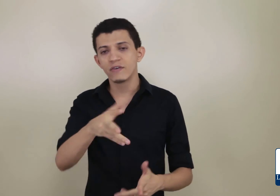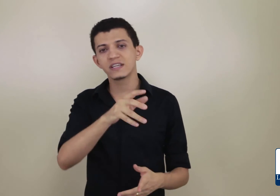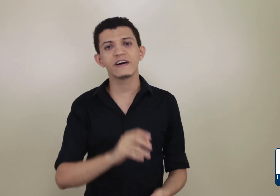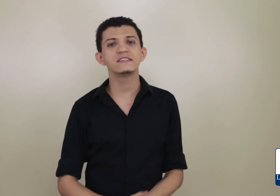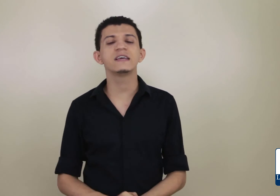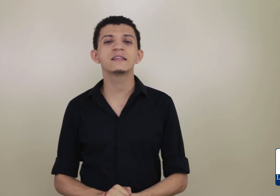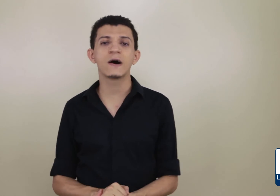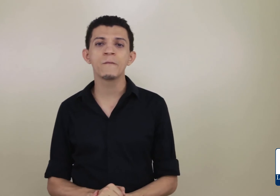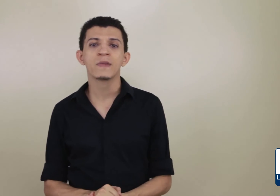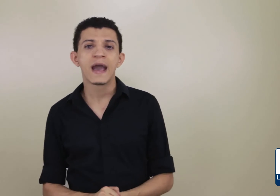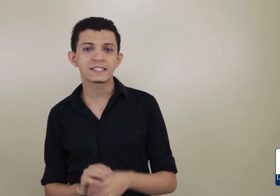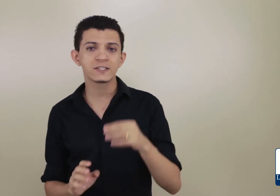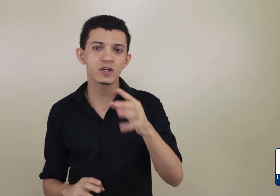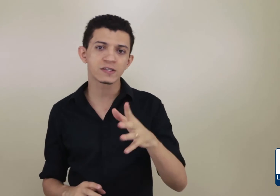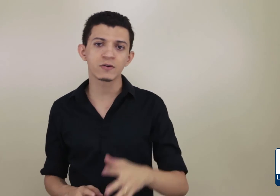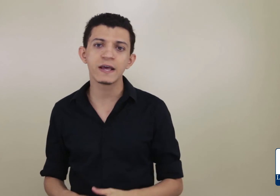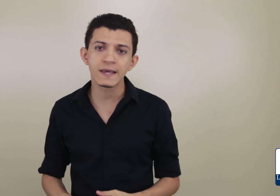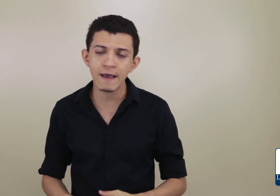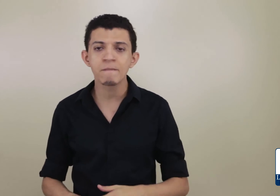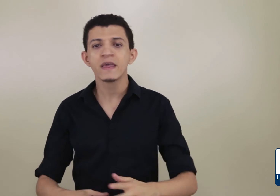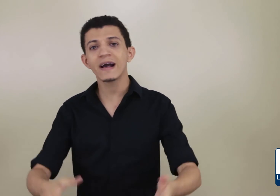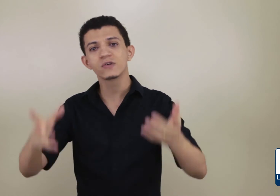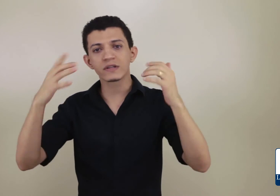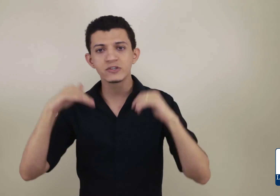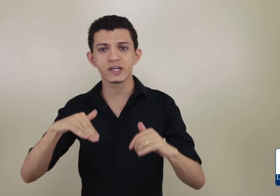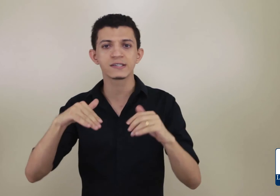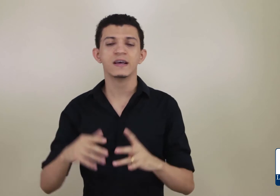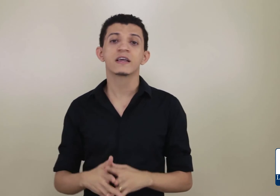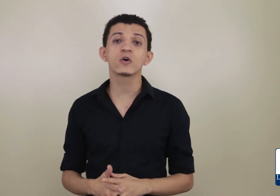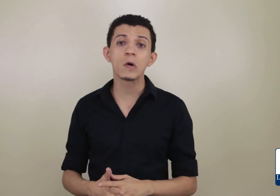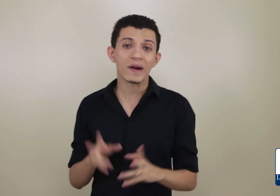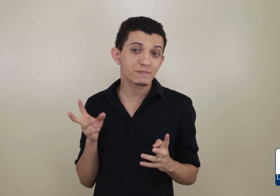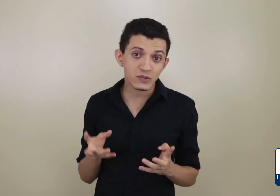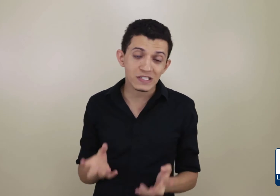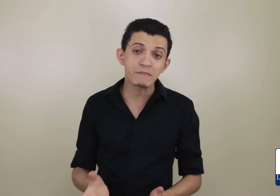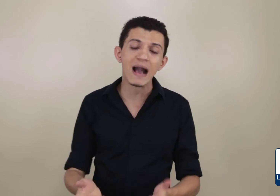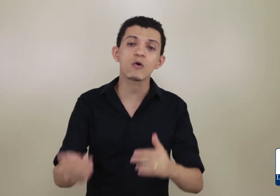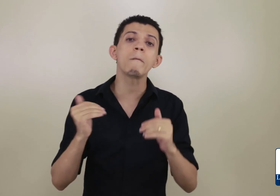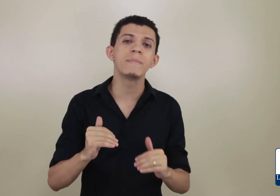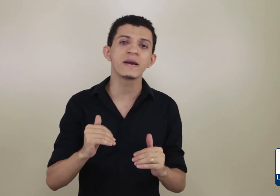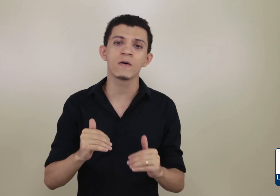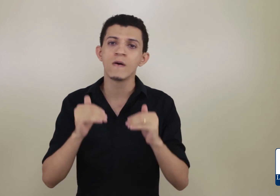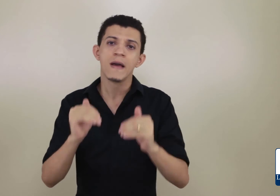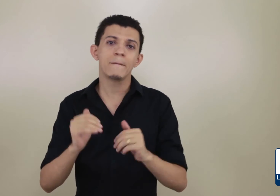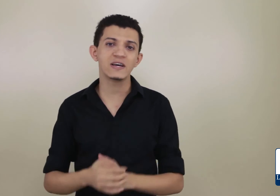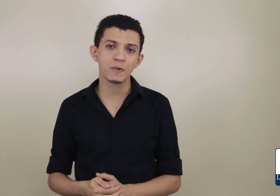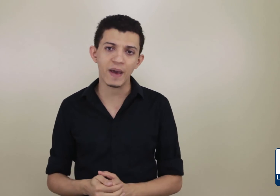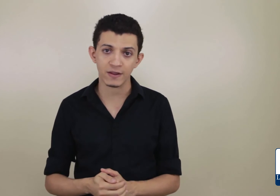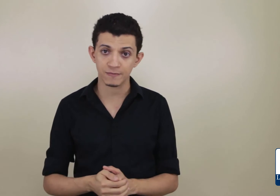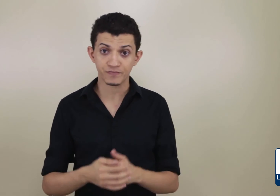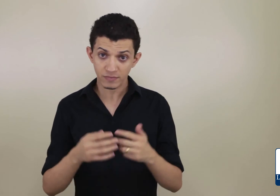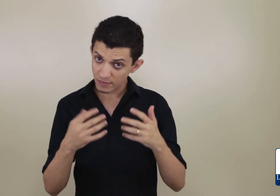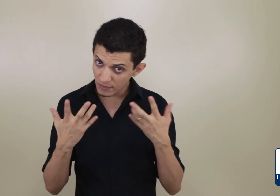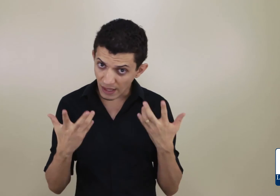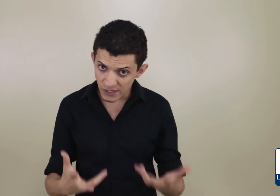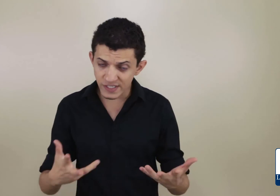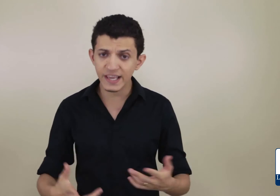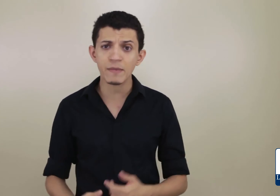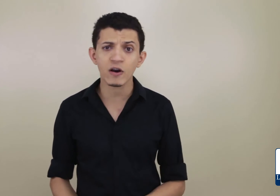você vai seguir, então, essas dicas que eu dei aqui e as outras dicas que eu dou para as pessoas que me acompanham mais de perto. Se você quer me